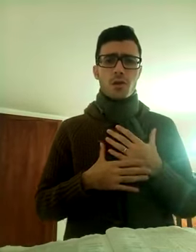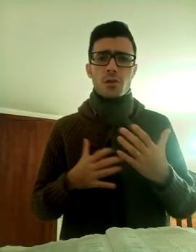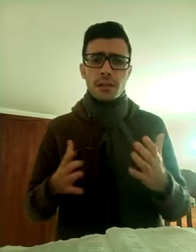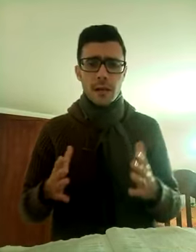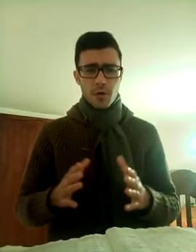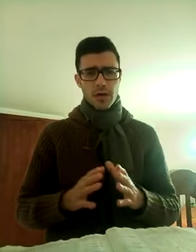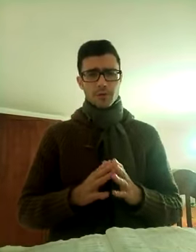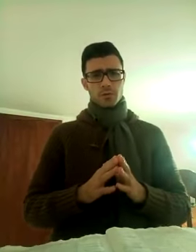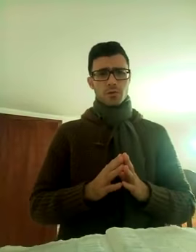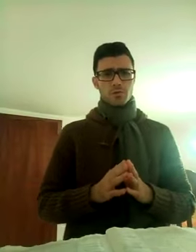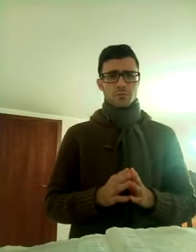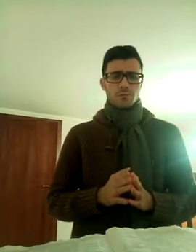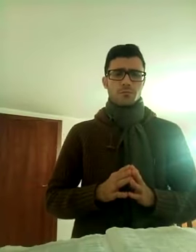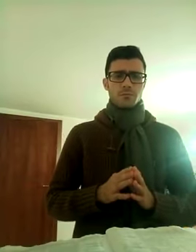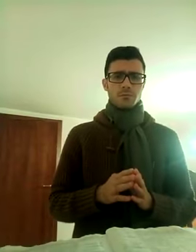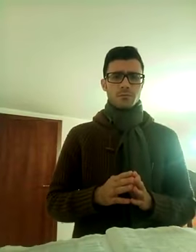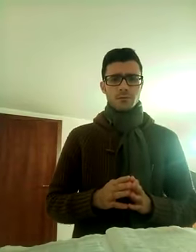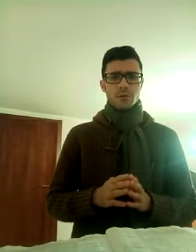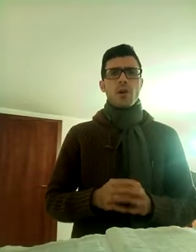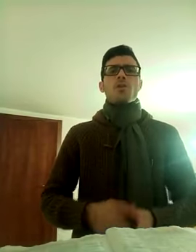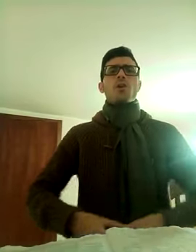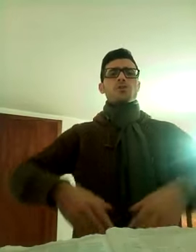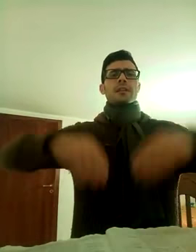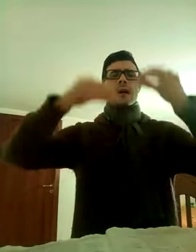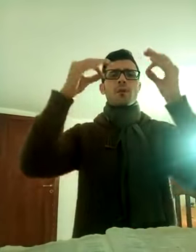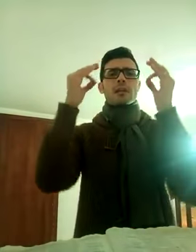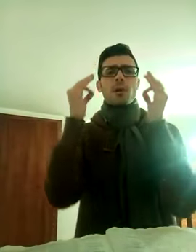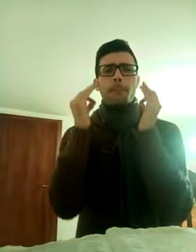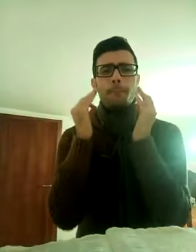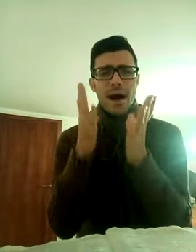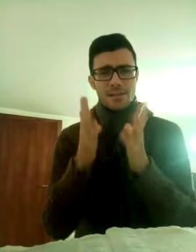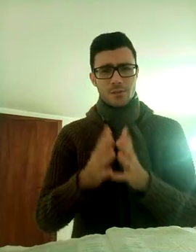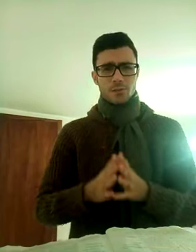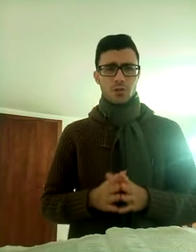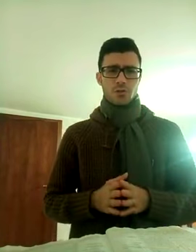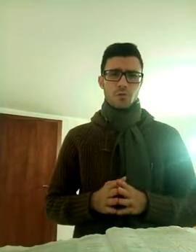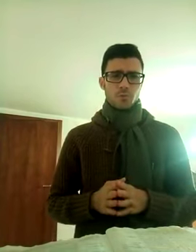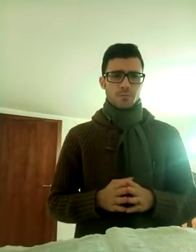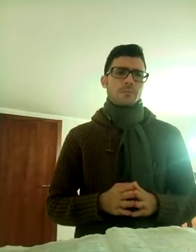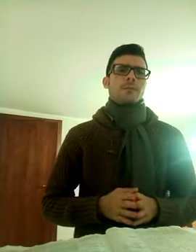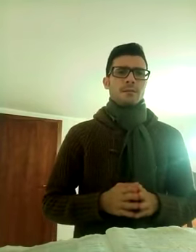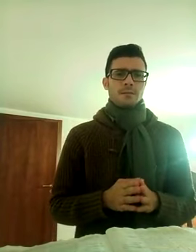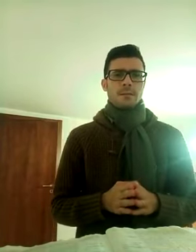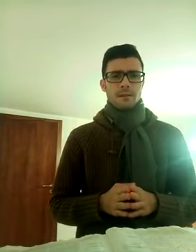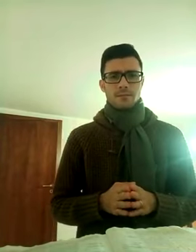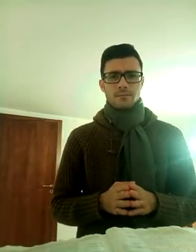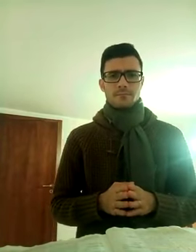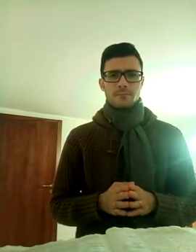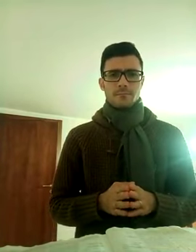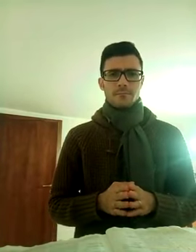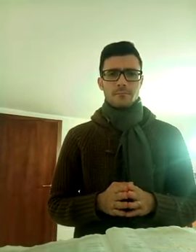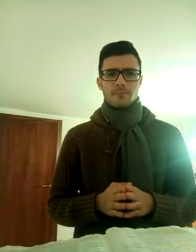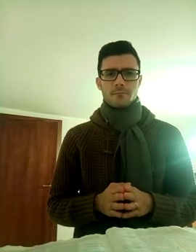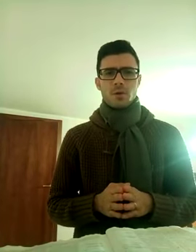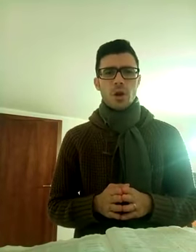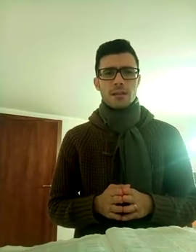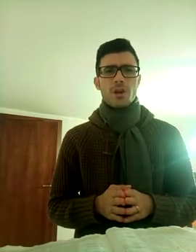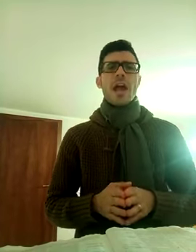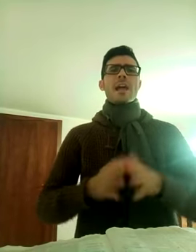io sono innamorato di Gesù, io sono innamorato pazzo di Gesù, gloria a Dio, e